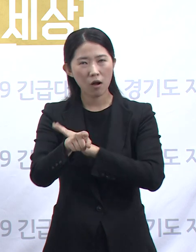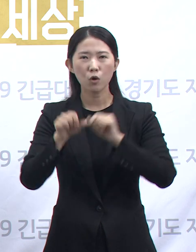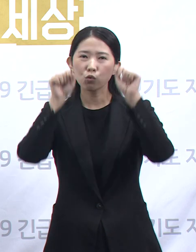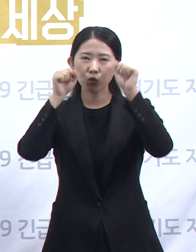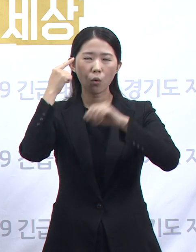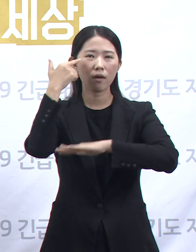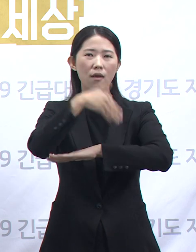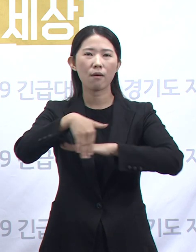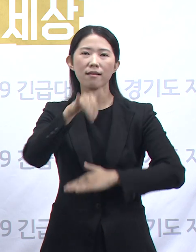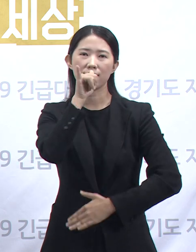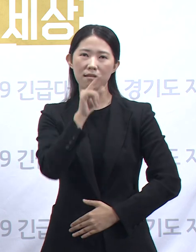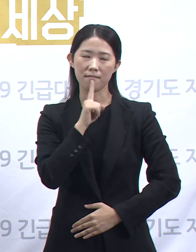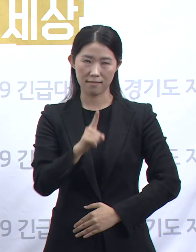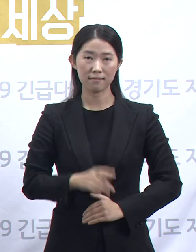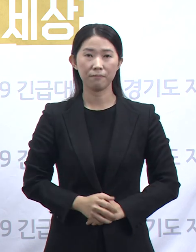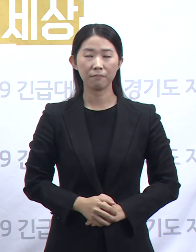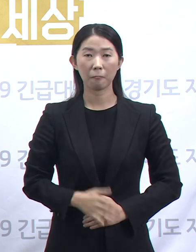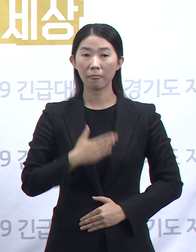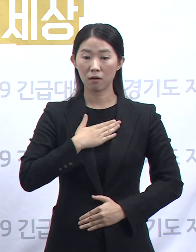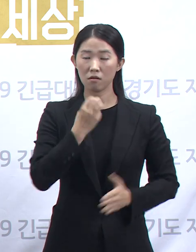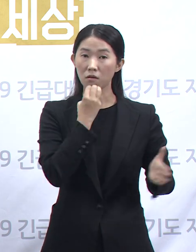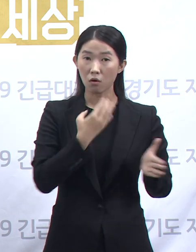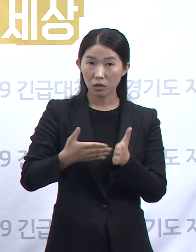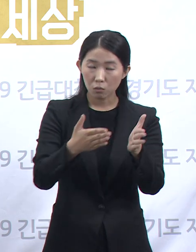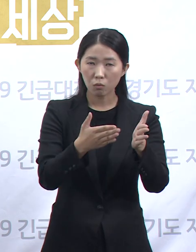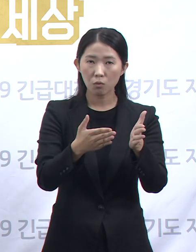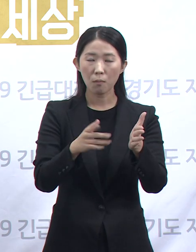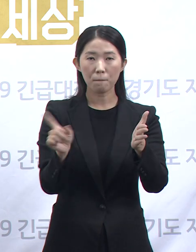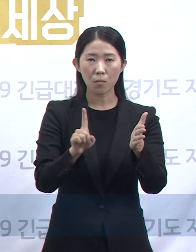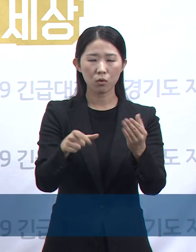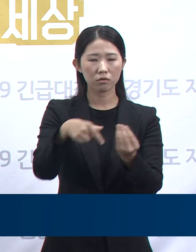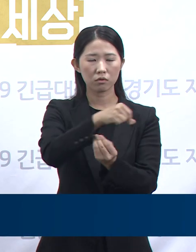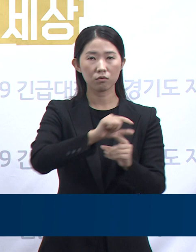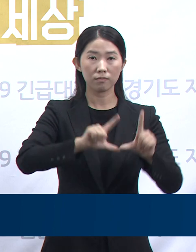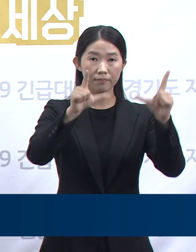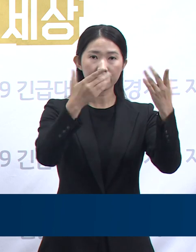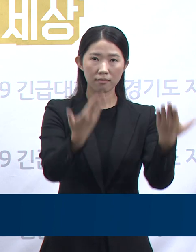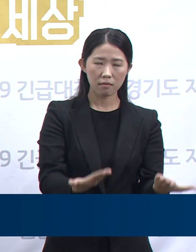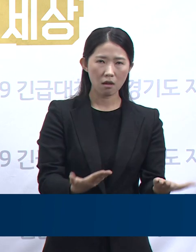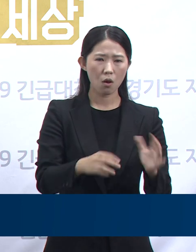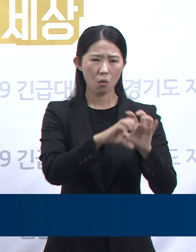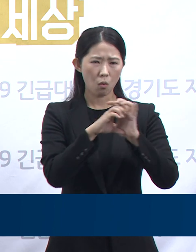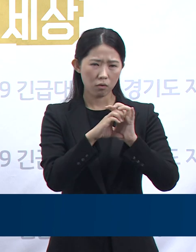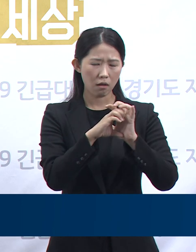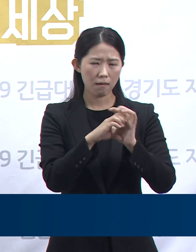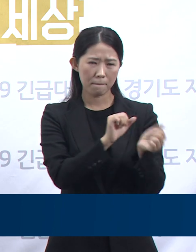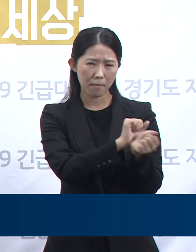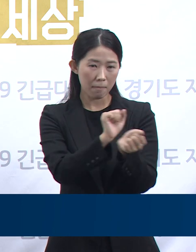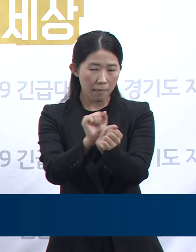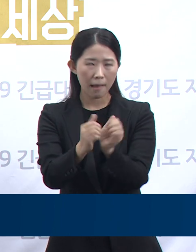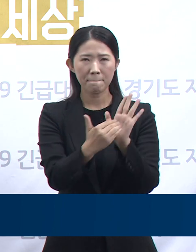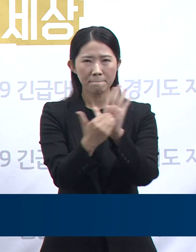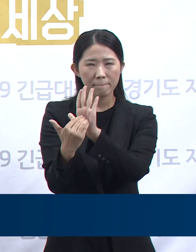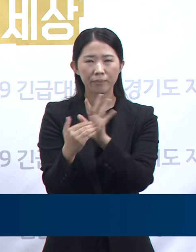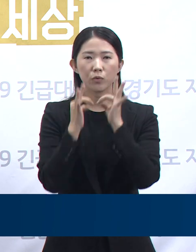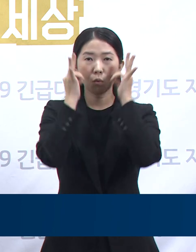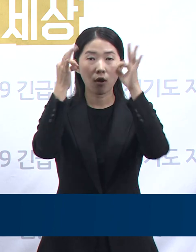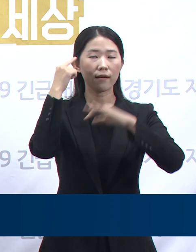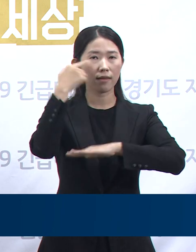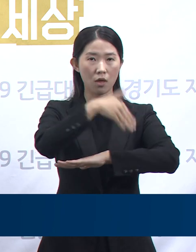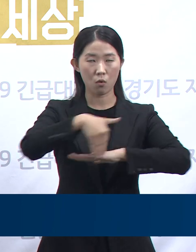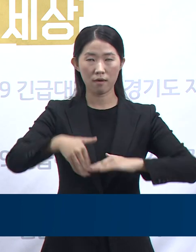경기도는 추석 연휴 기간 코로나19 확산과 안전사고에 적극 대응할 방침입니다. 도의료 6공과